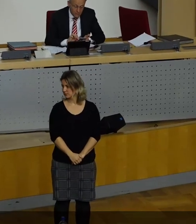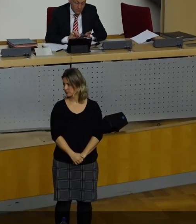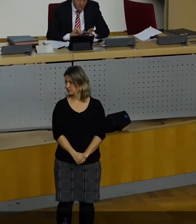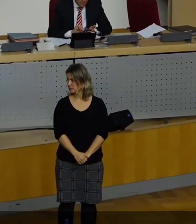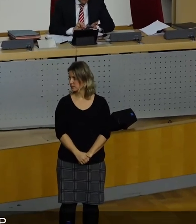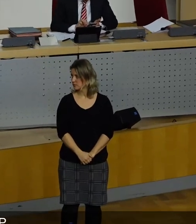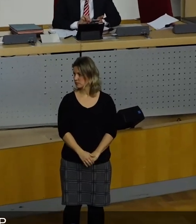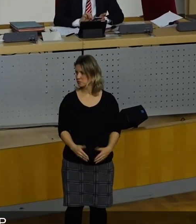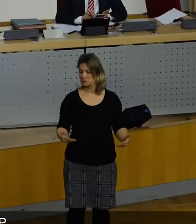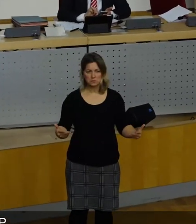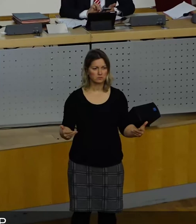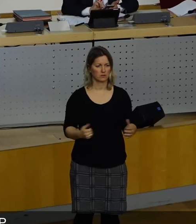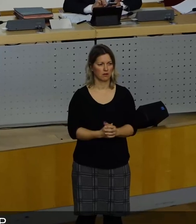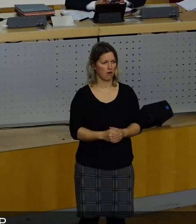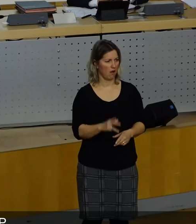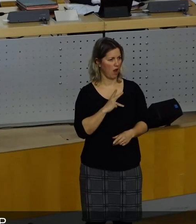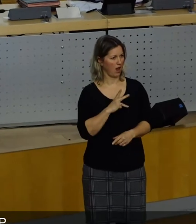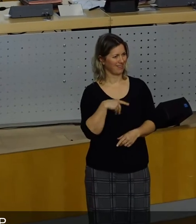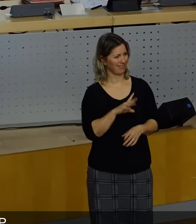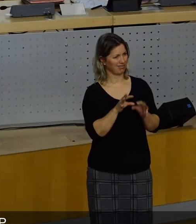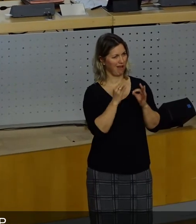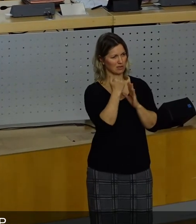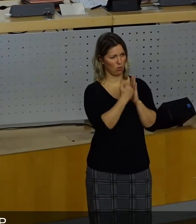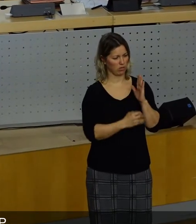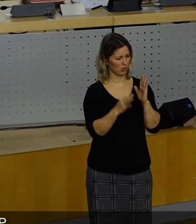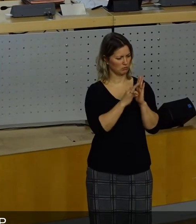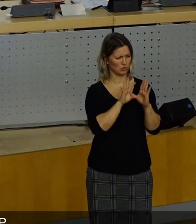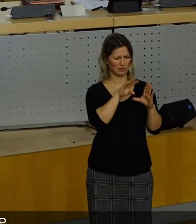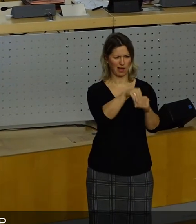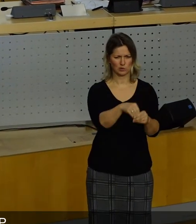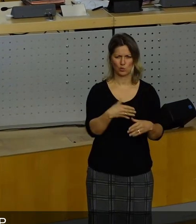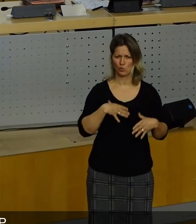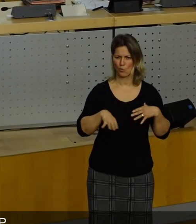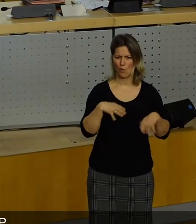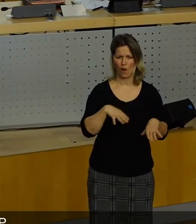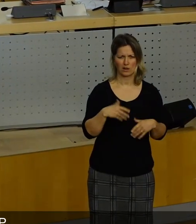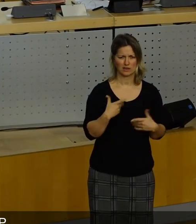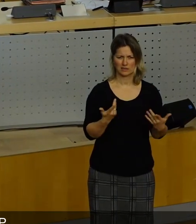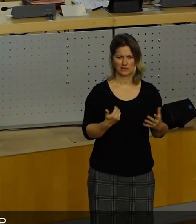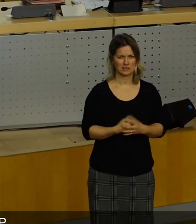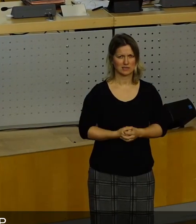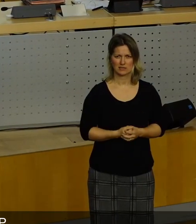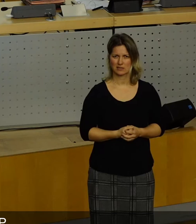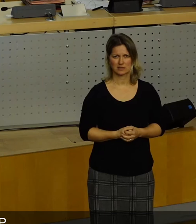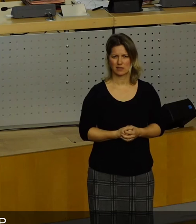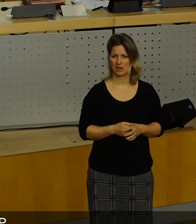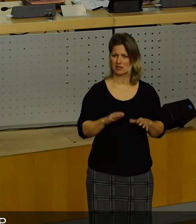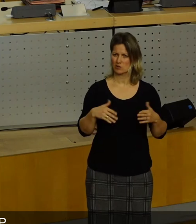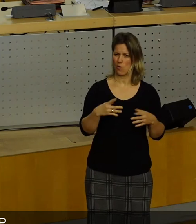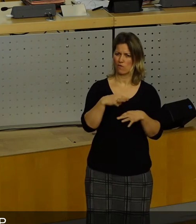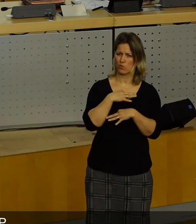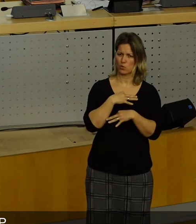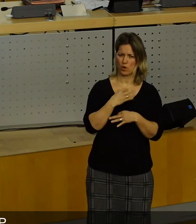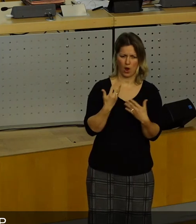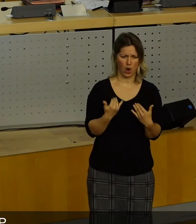Meine Damen und Herren, eigentlich wollte ich gar nichts zu dem Tagesordnungspunkt sagen, weil für uns geht es heute